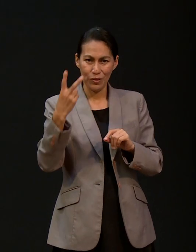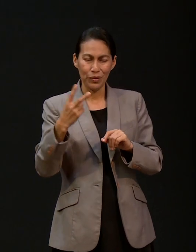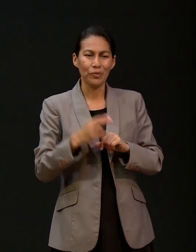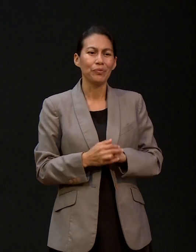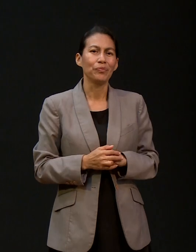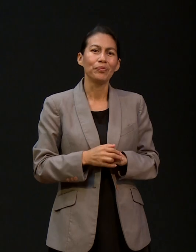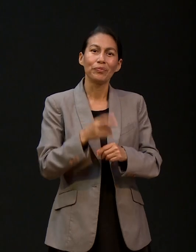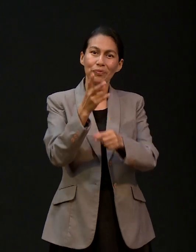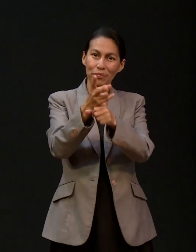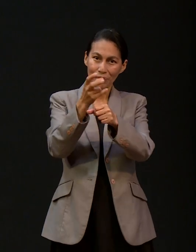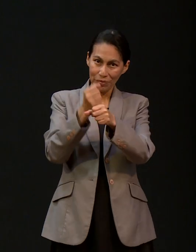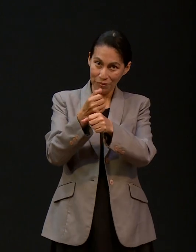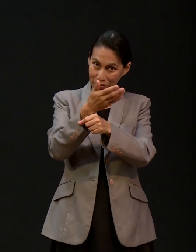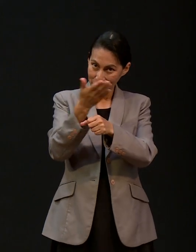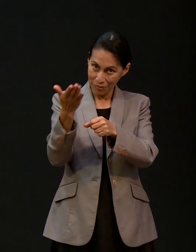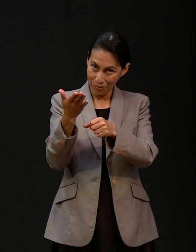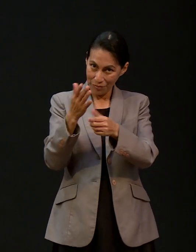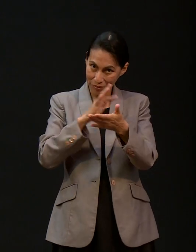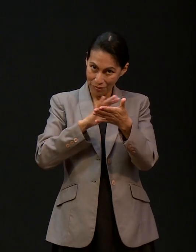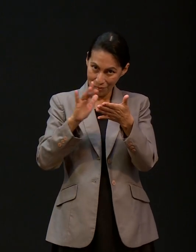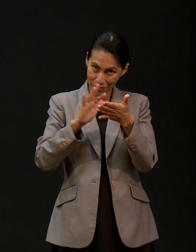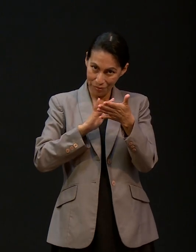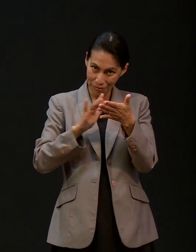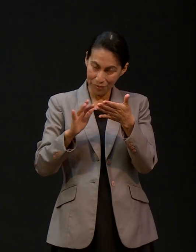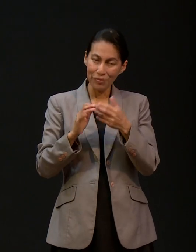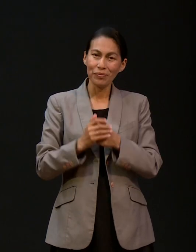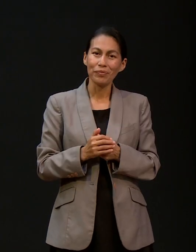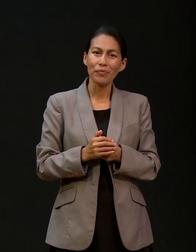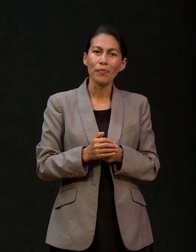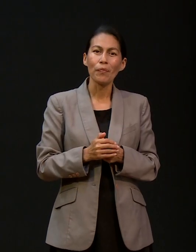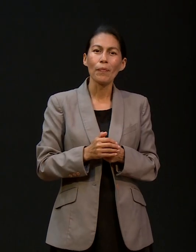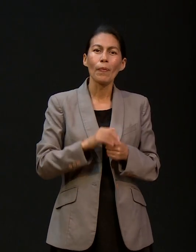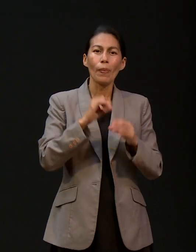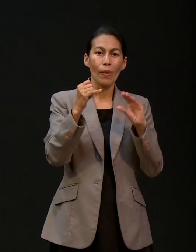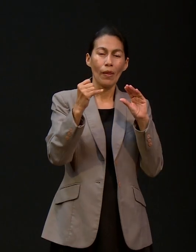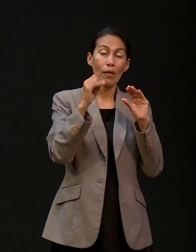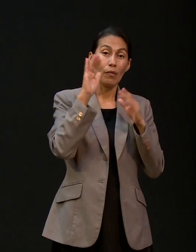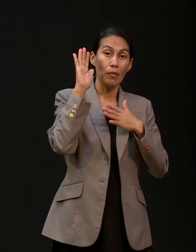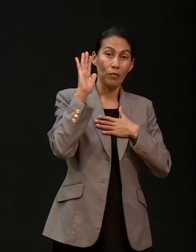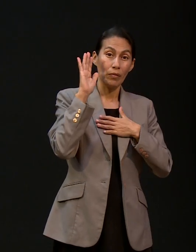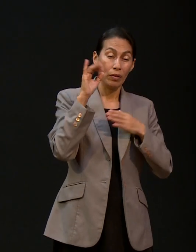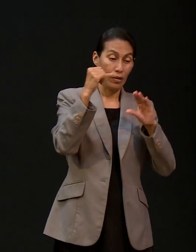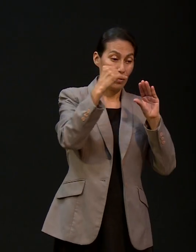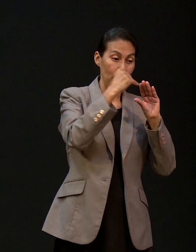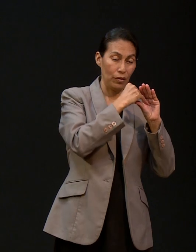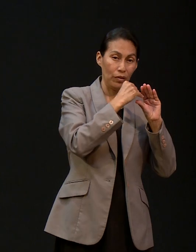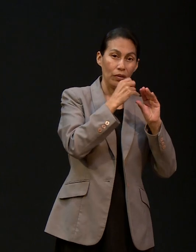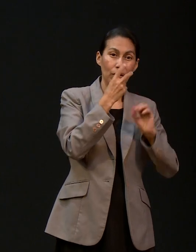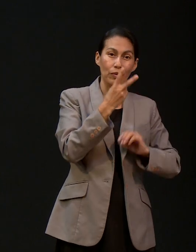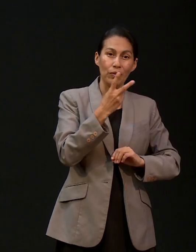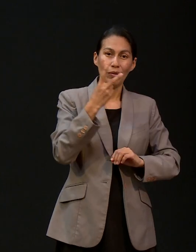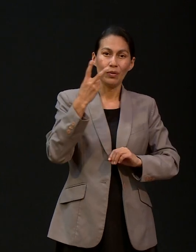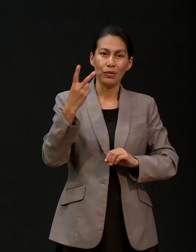invitar a todos para que puedan acceder a esta promesa de Jonás 2.2 y puedan de esa manera